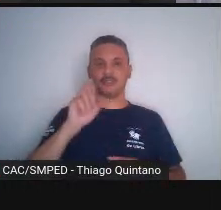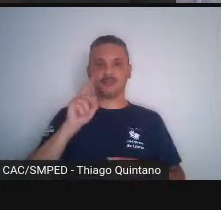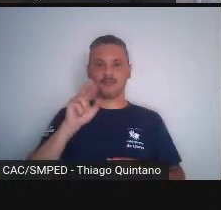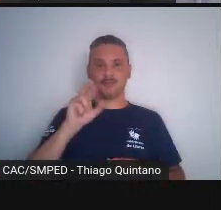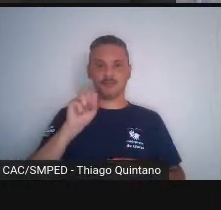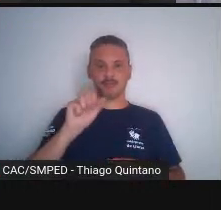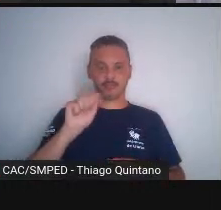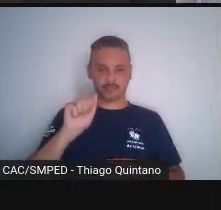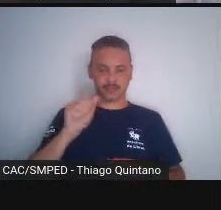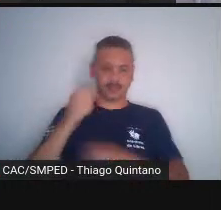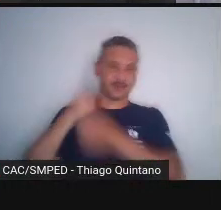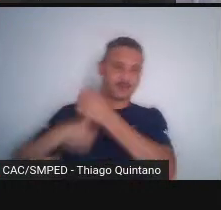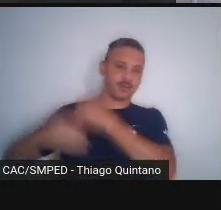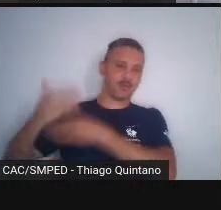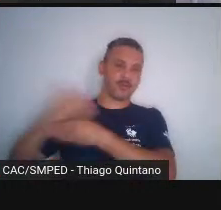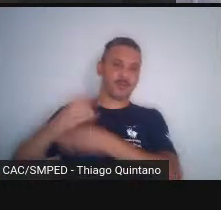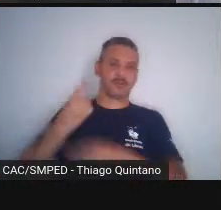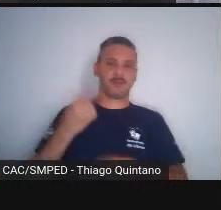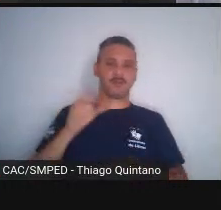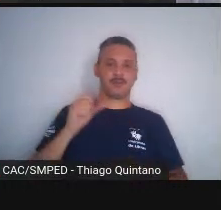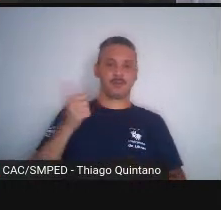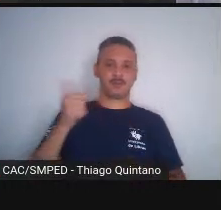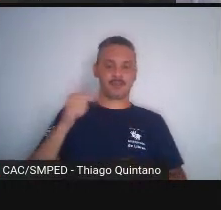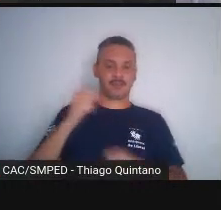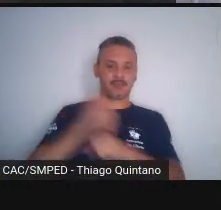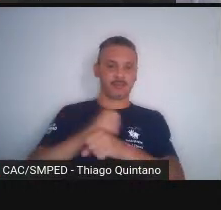1927, né?